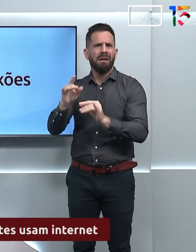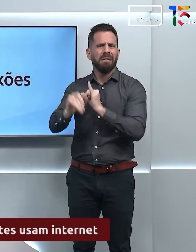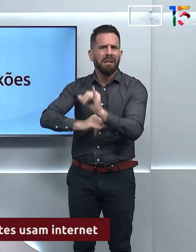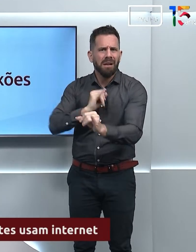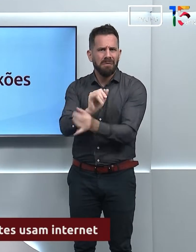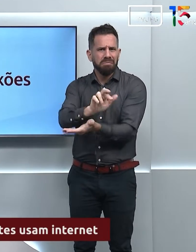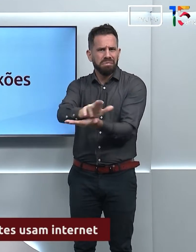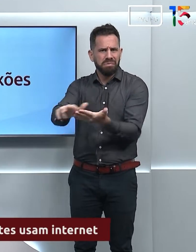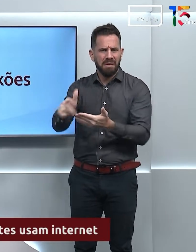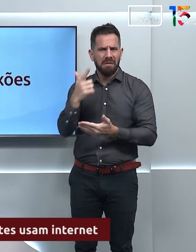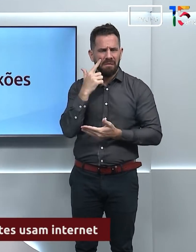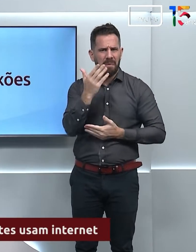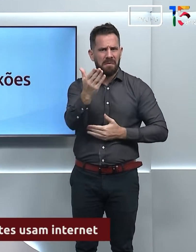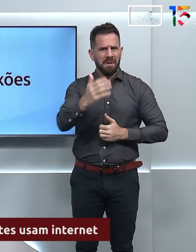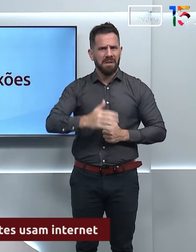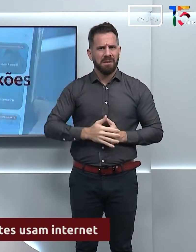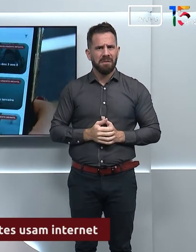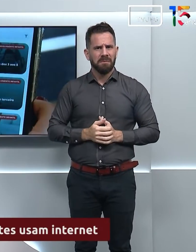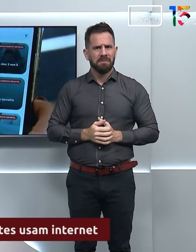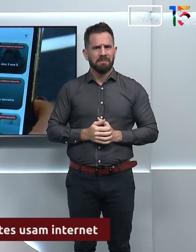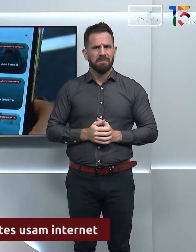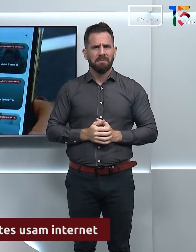Acompanhe na nossa reportagem.